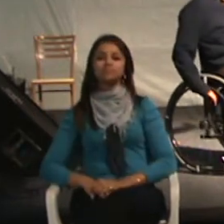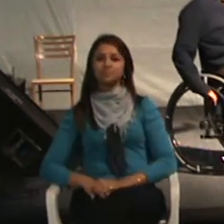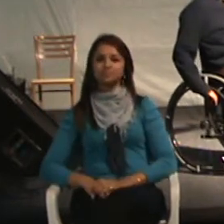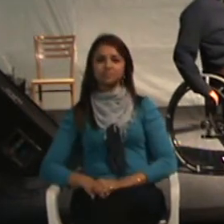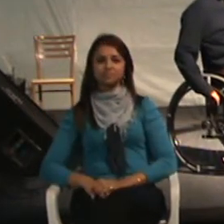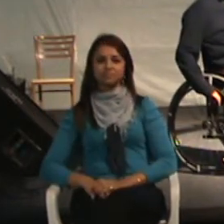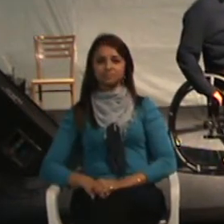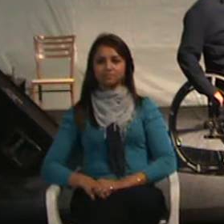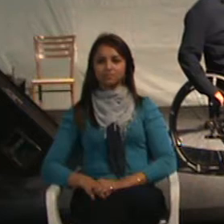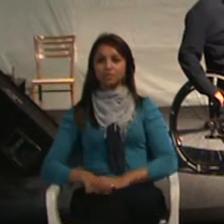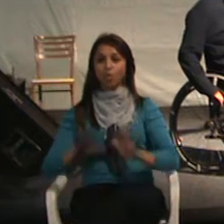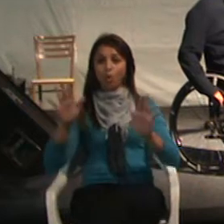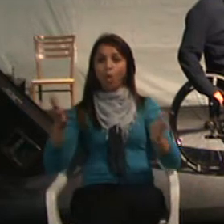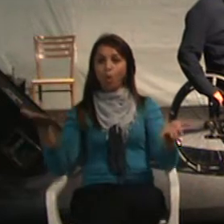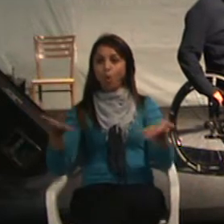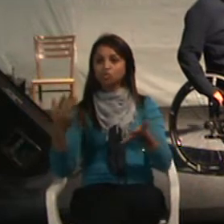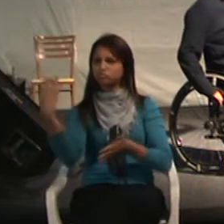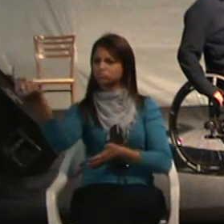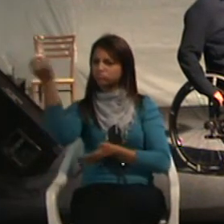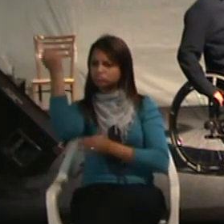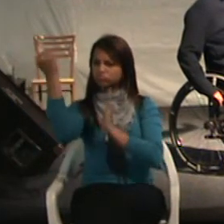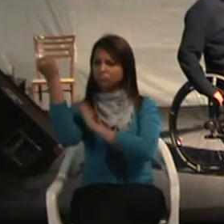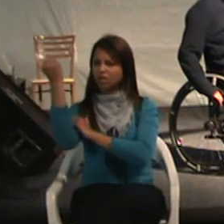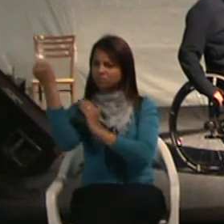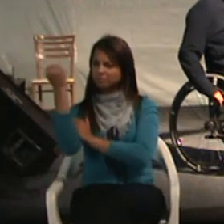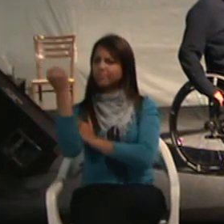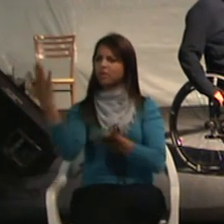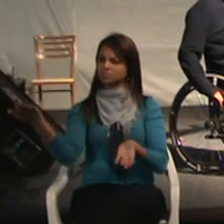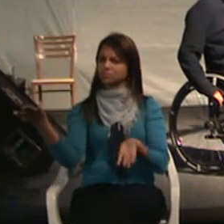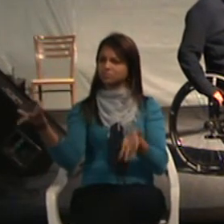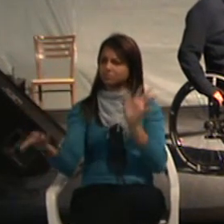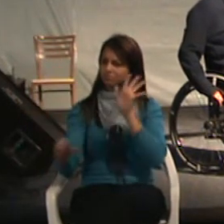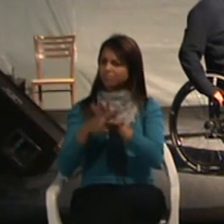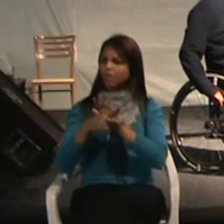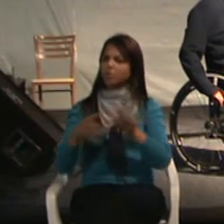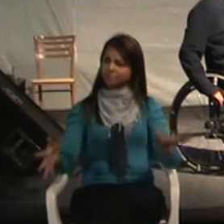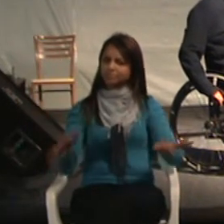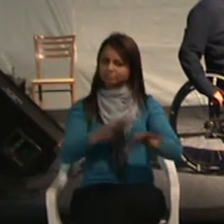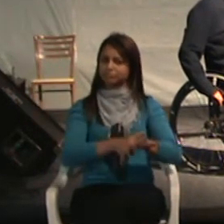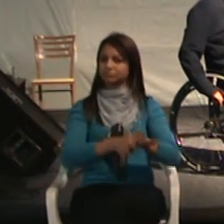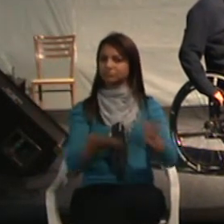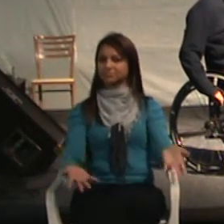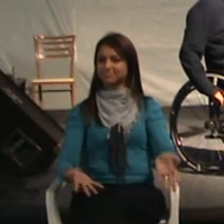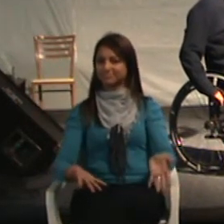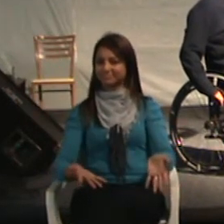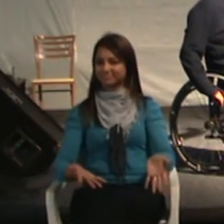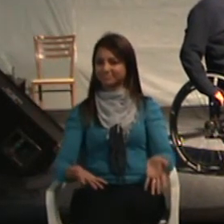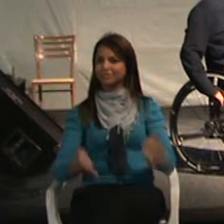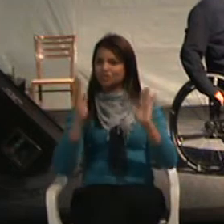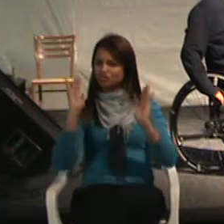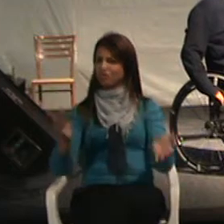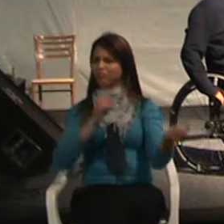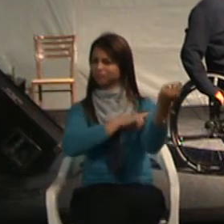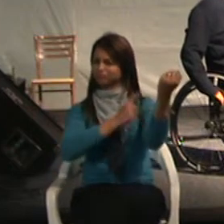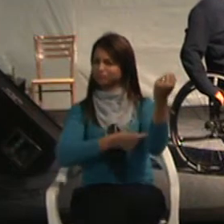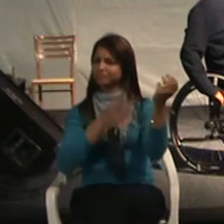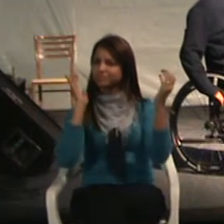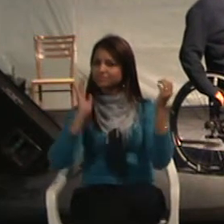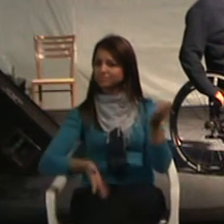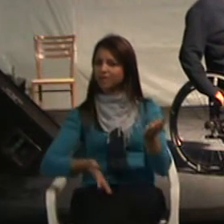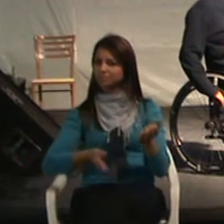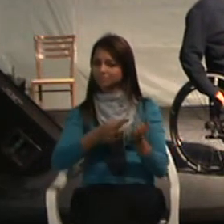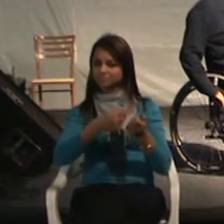fortalecida a ideia da inclusão. Fortalecida o quê?